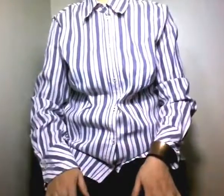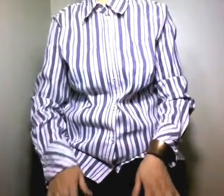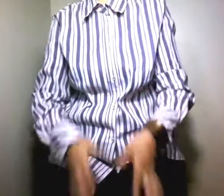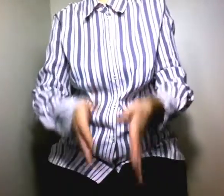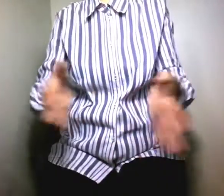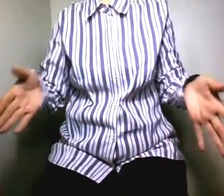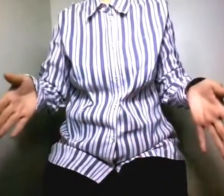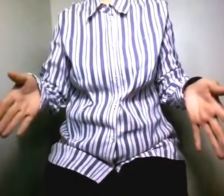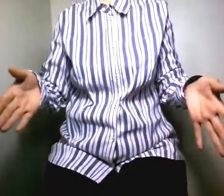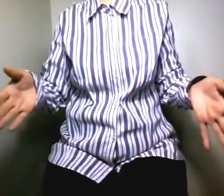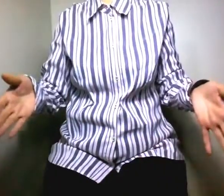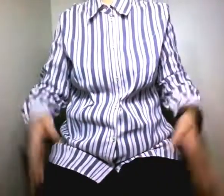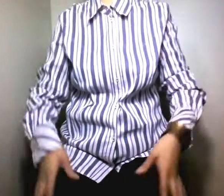لا ندري مدى